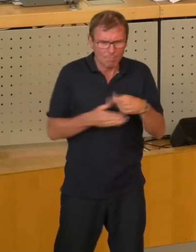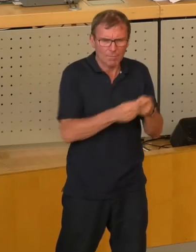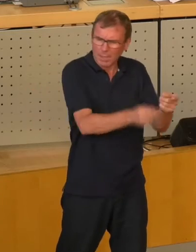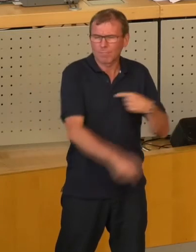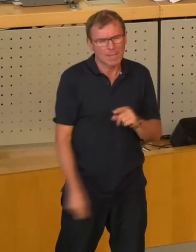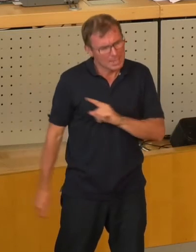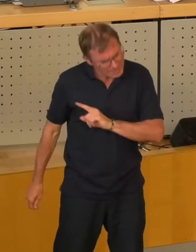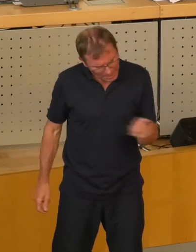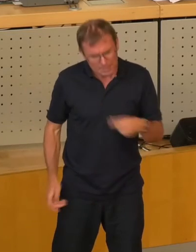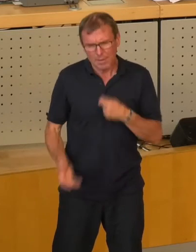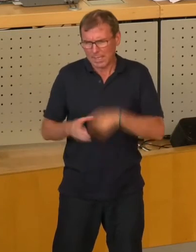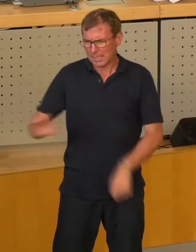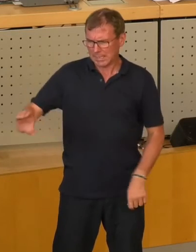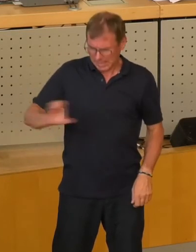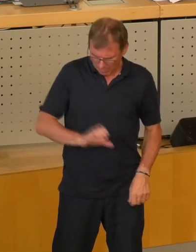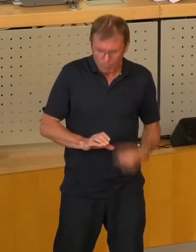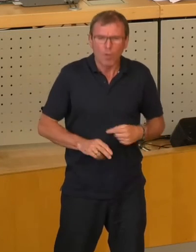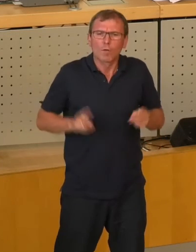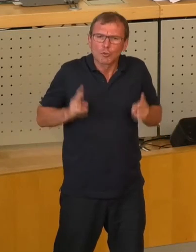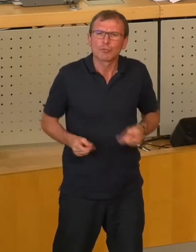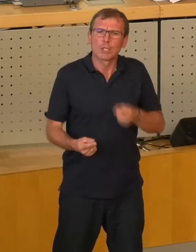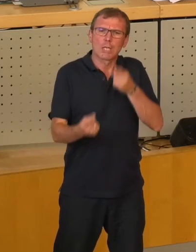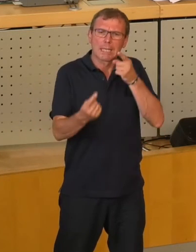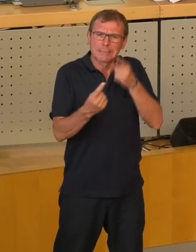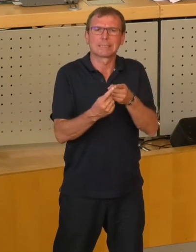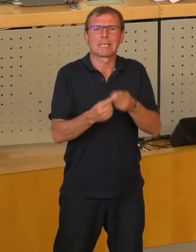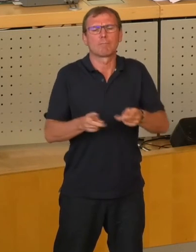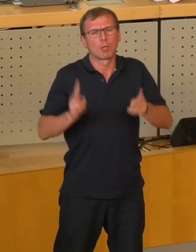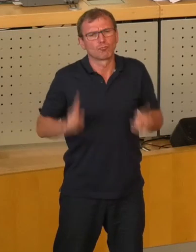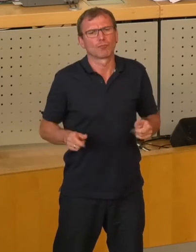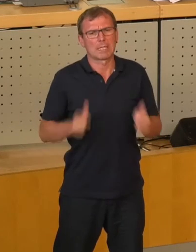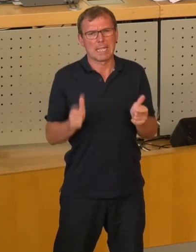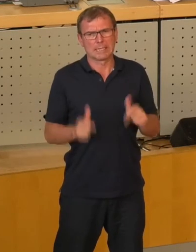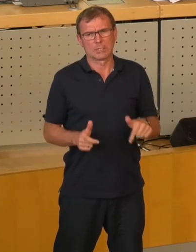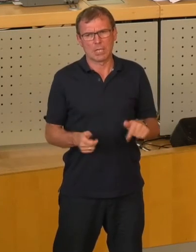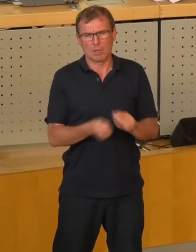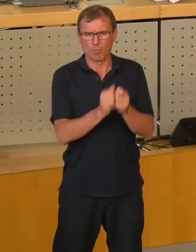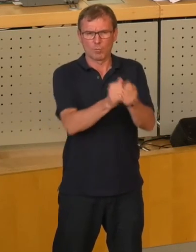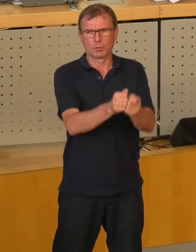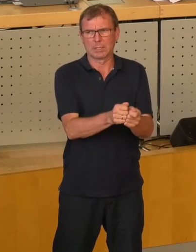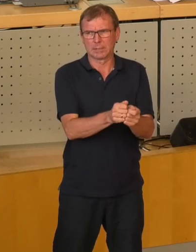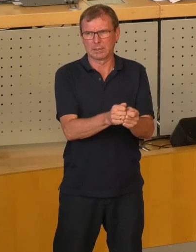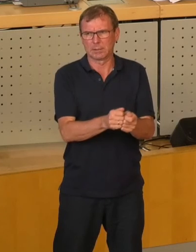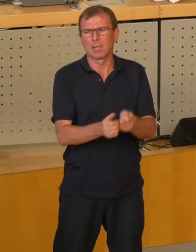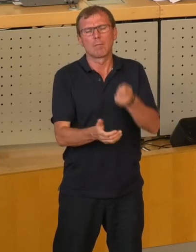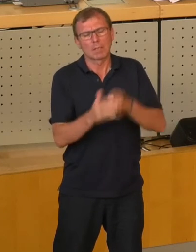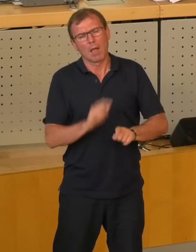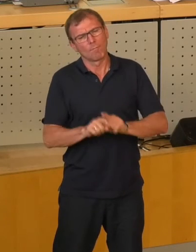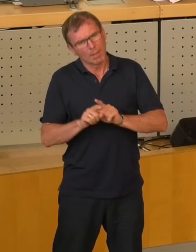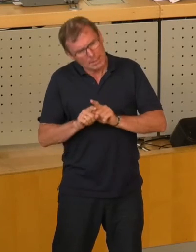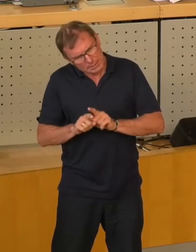wir kaufen es zurück, um unsere städtischen Ziele mit der städtischen Gesellschaft umzusetzen. Wir kaufen sie nicht